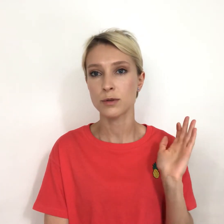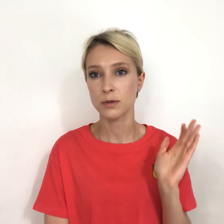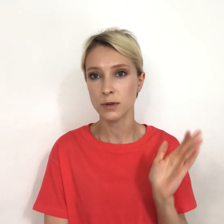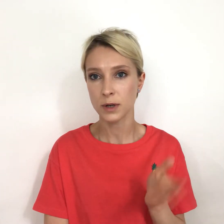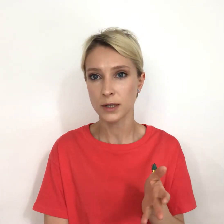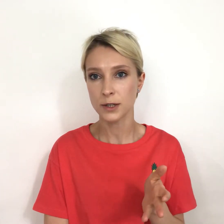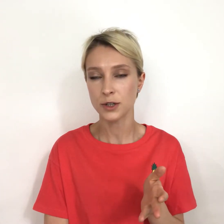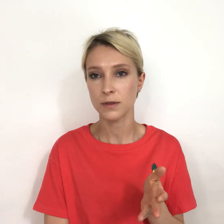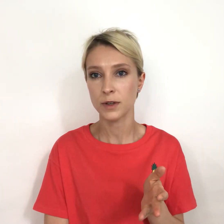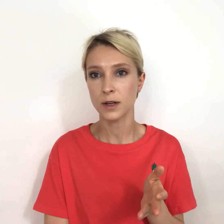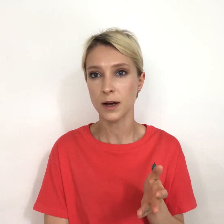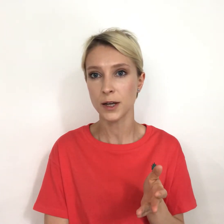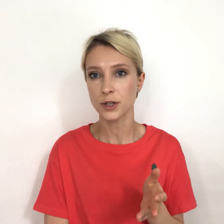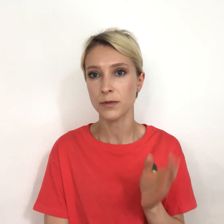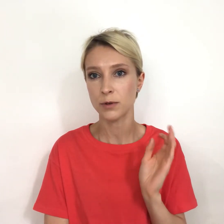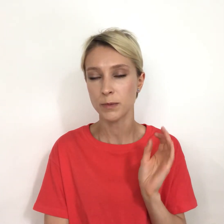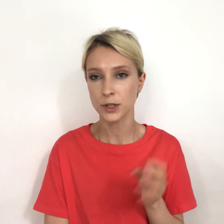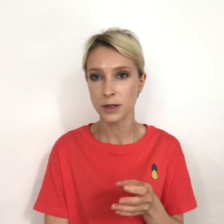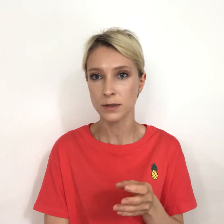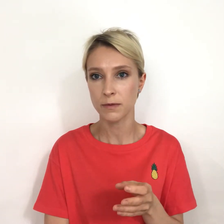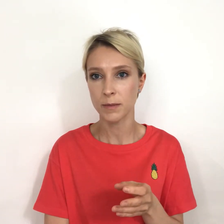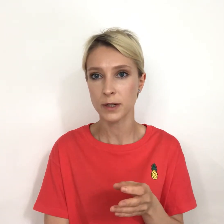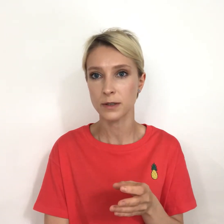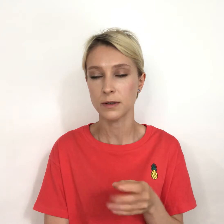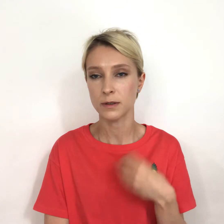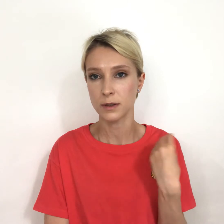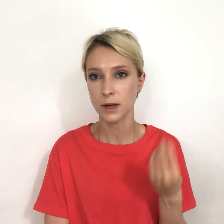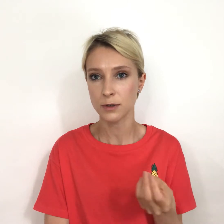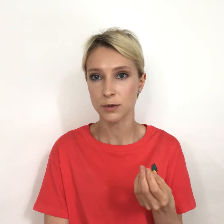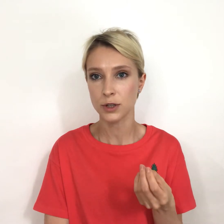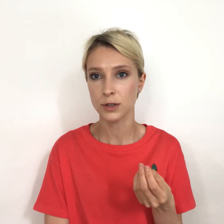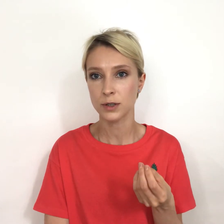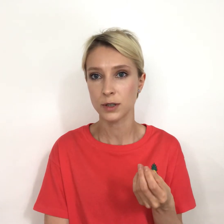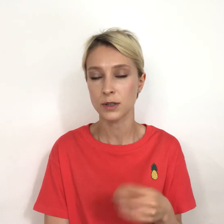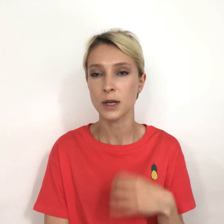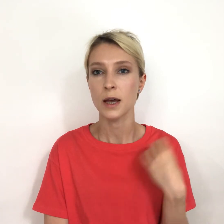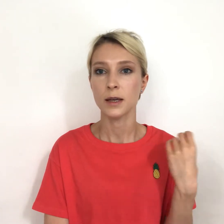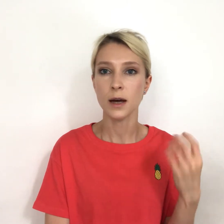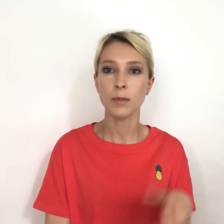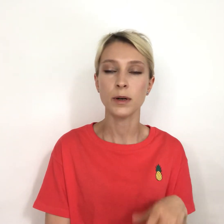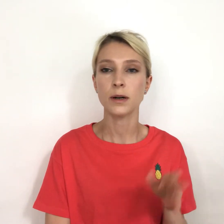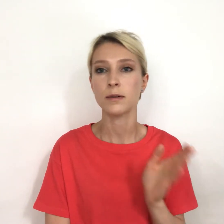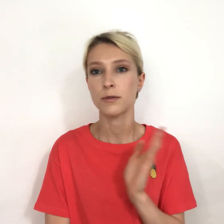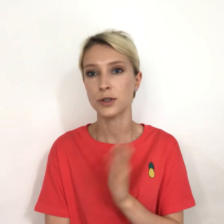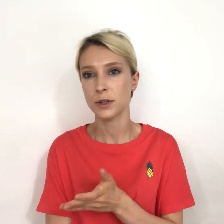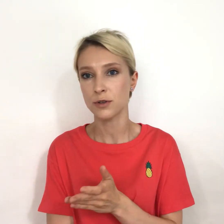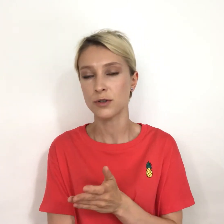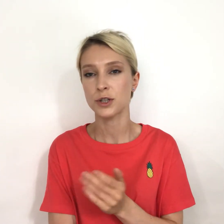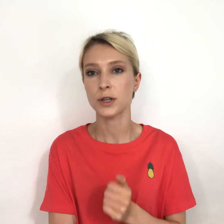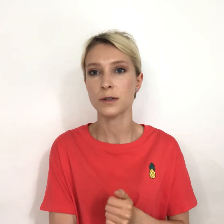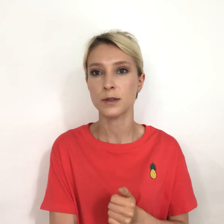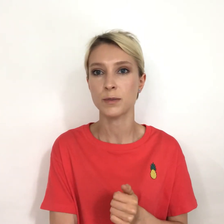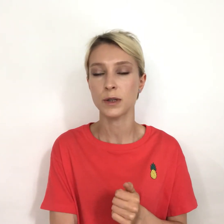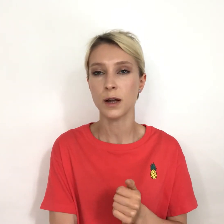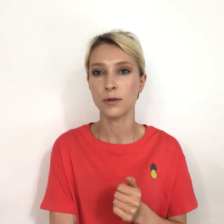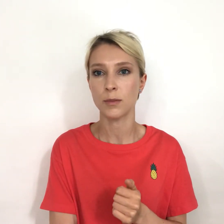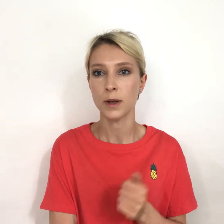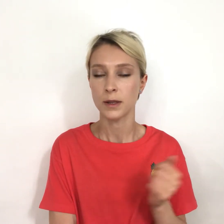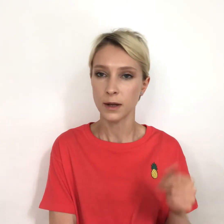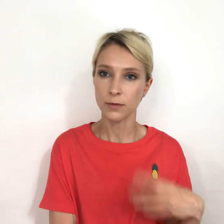различные виды орешков. Вот, пожалуйста, вам долгосрочная сытость. Яблоко очень хорошо сочетается с миндалем. Ну,